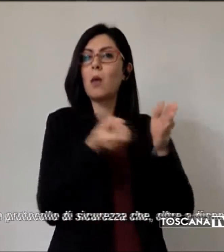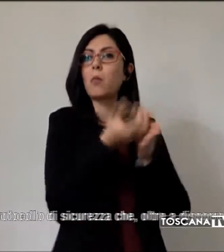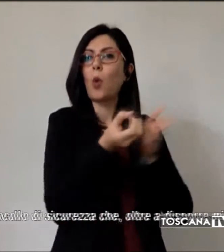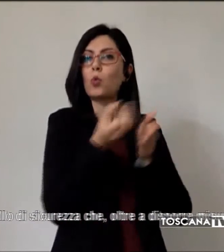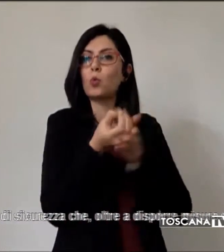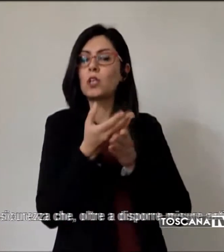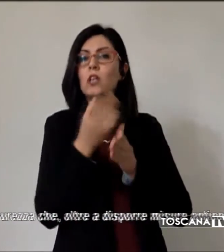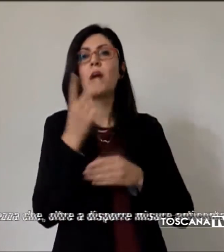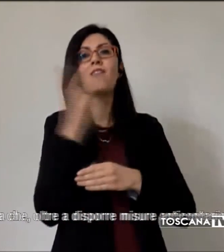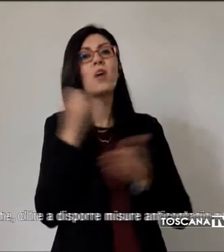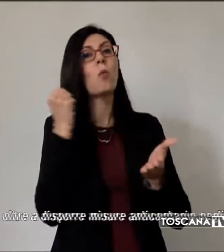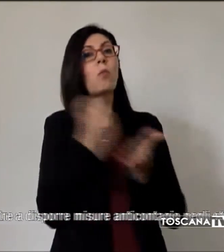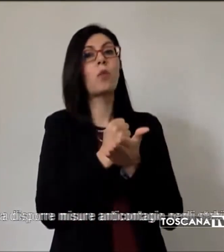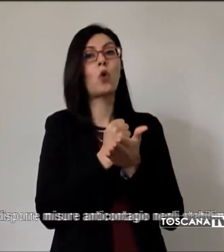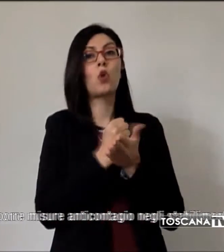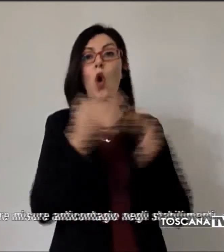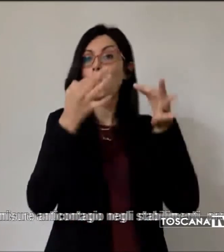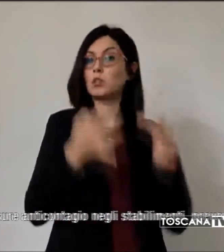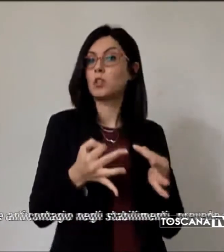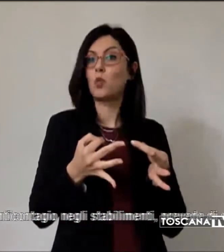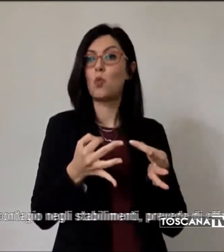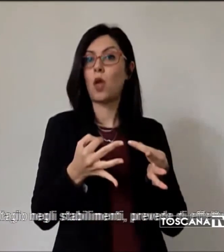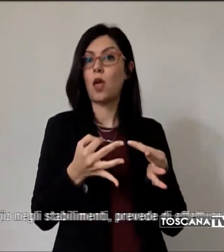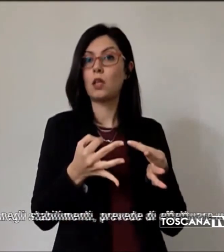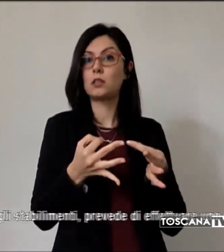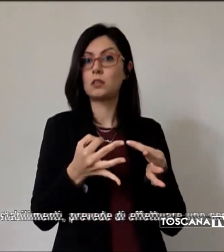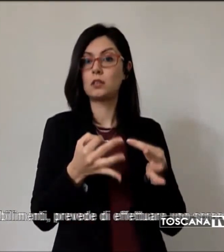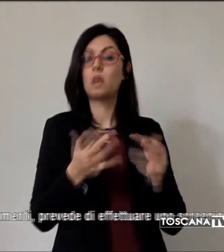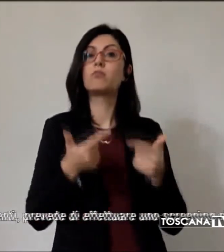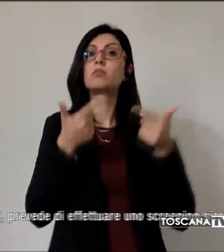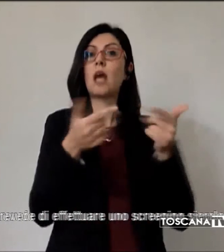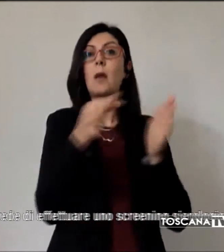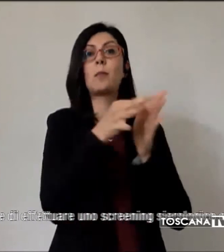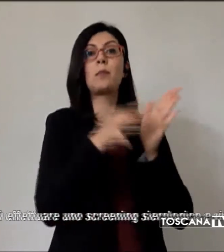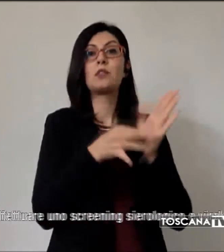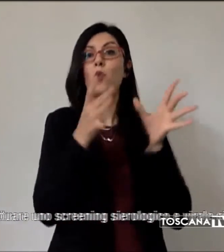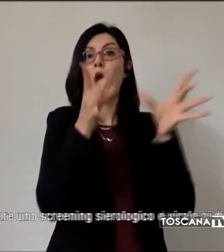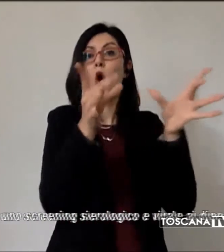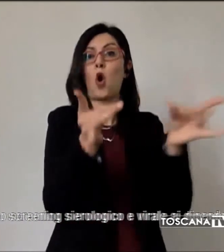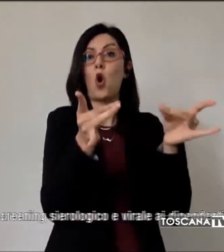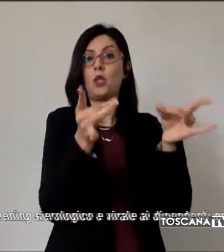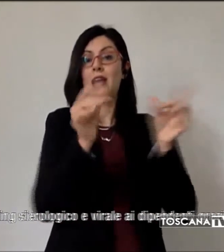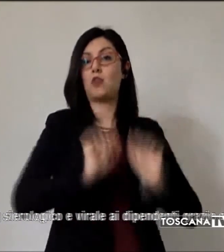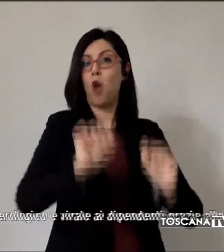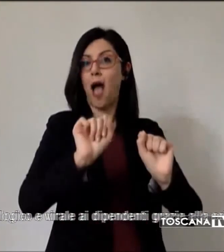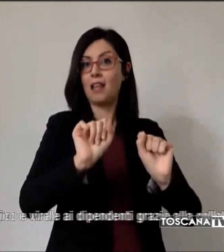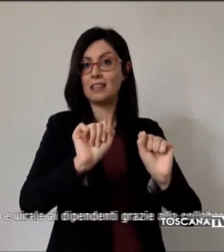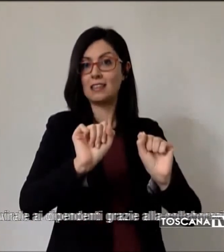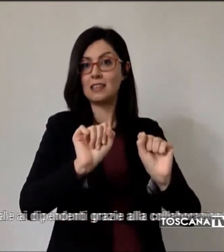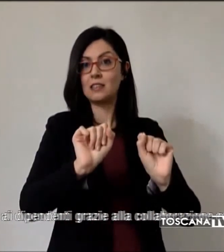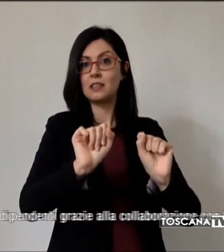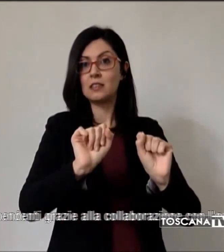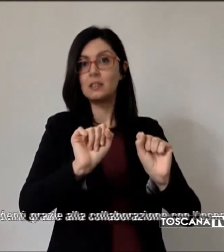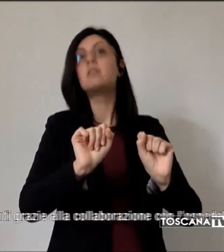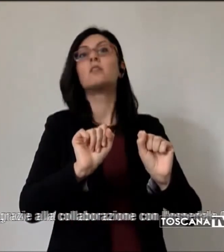sicurezza che, oltre a disporre misure anticontagio negli stabilimenti, prevede di effettuare uno